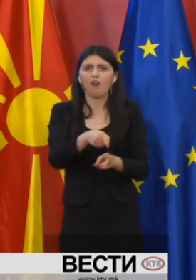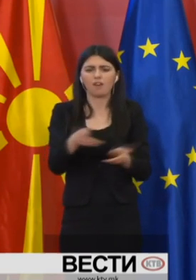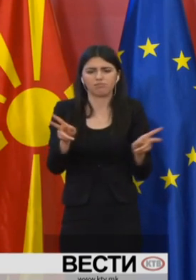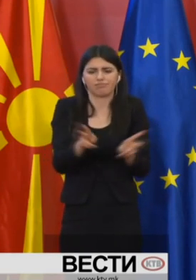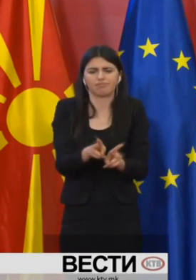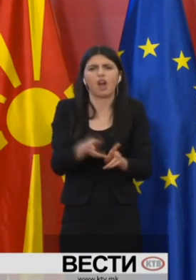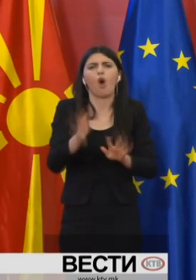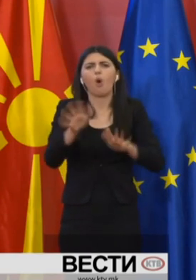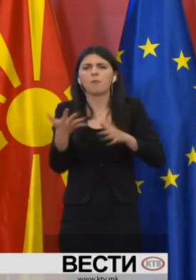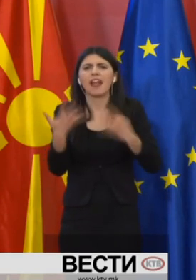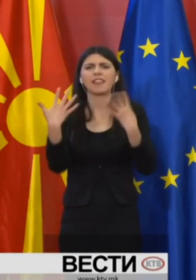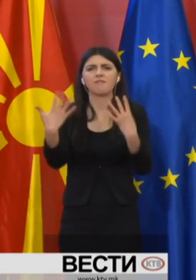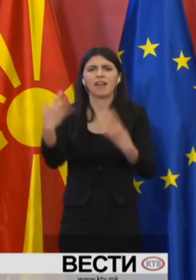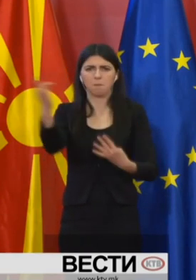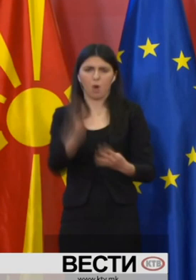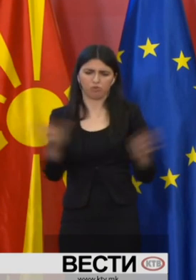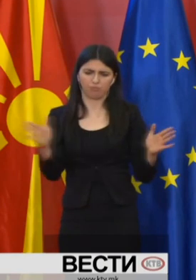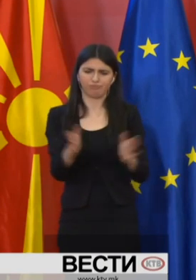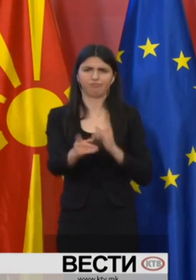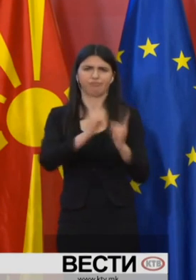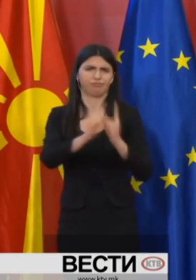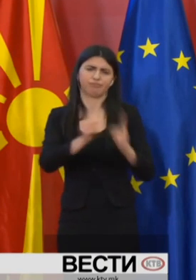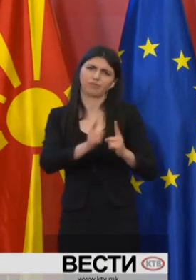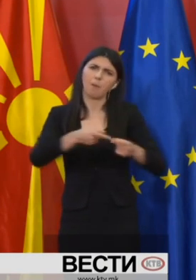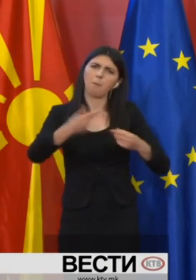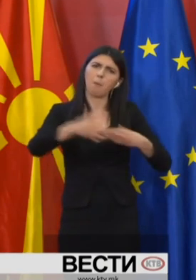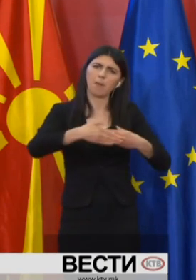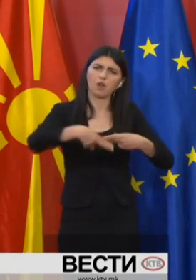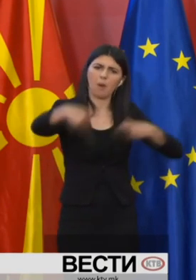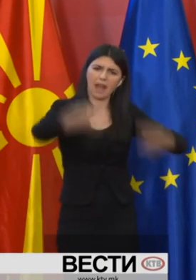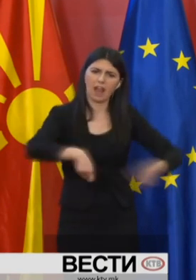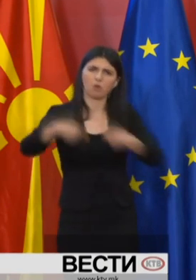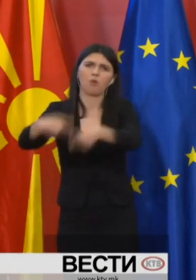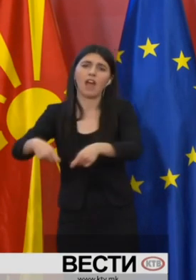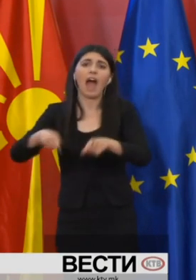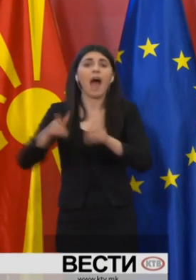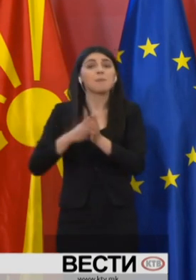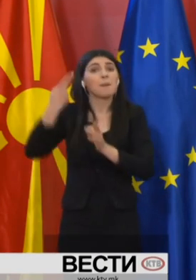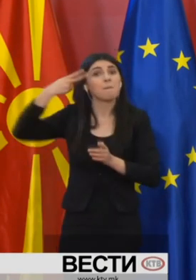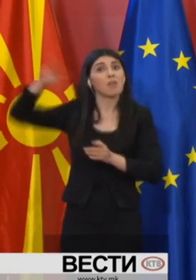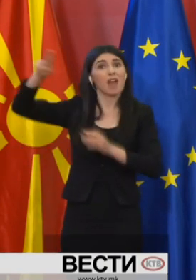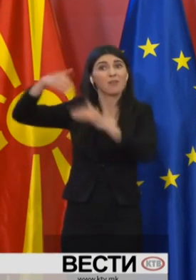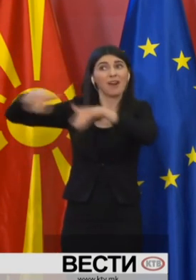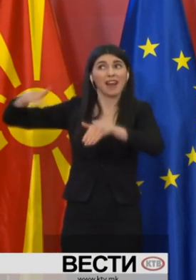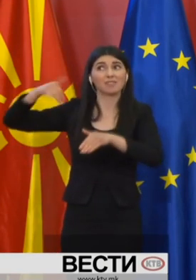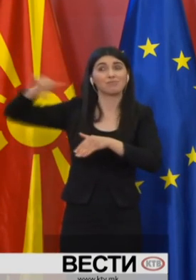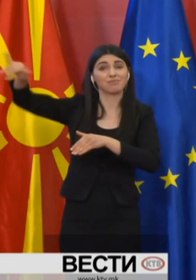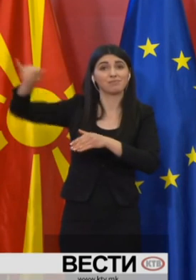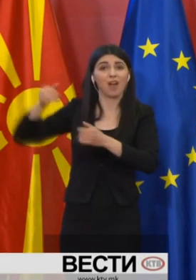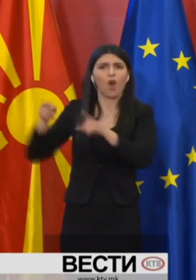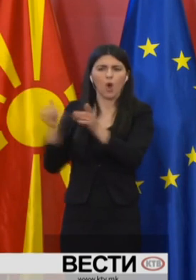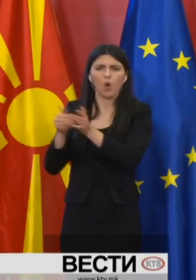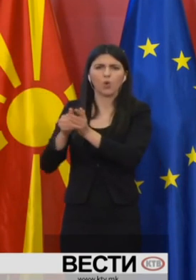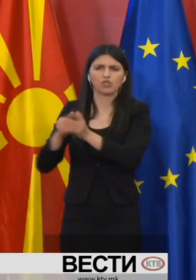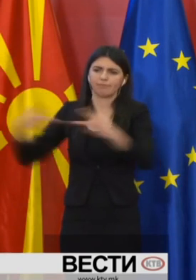редуциран за скоро 90%, додека мегународниот линијски превоз на патници констатирано е дека се